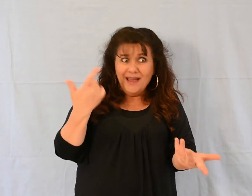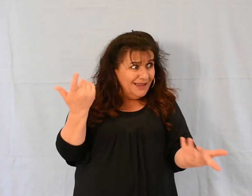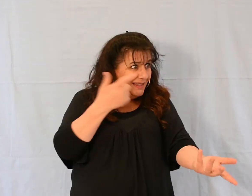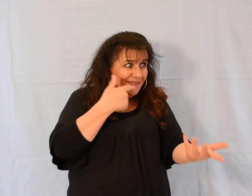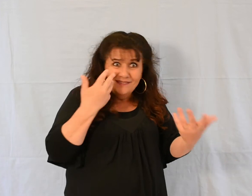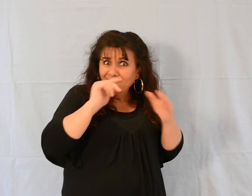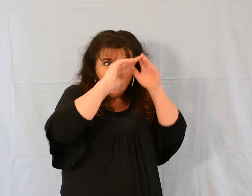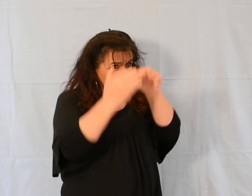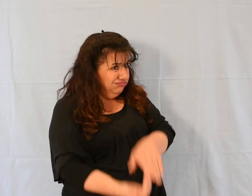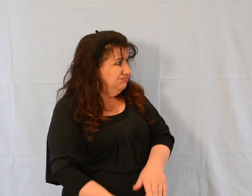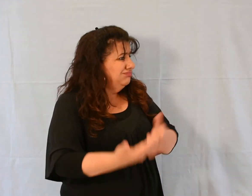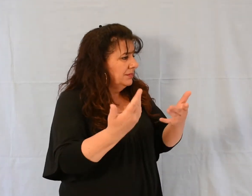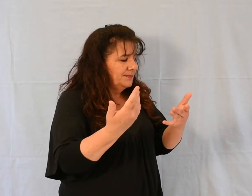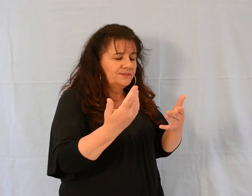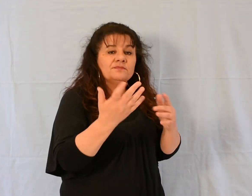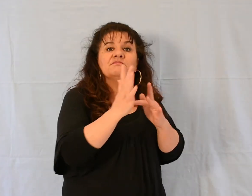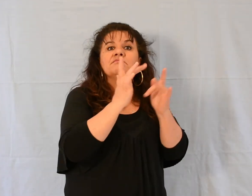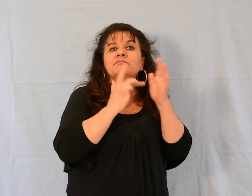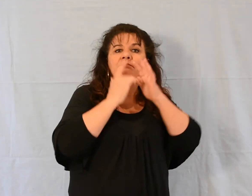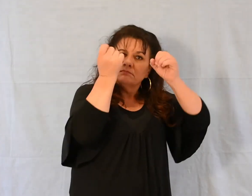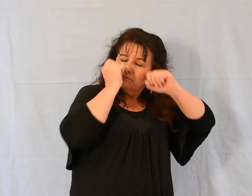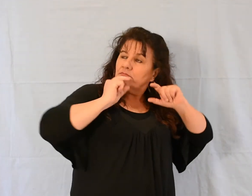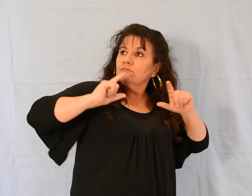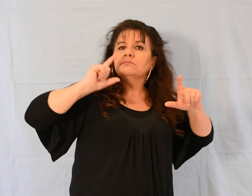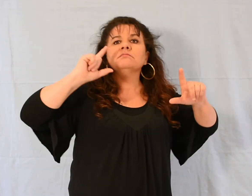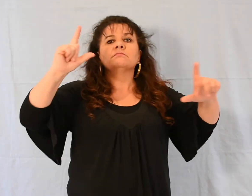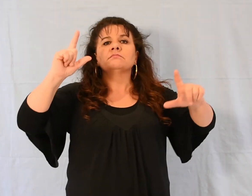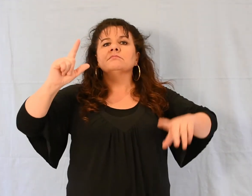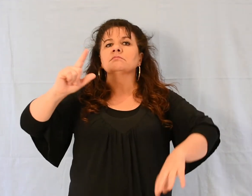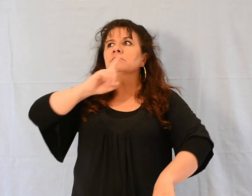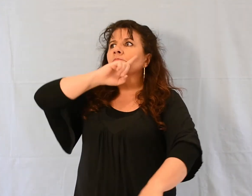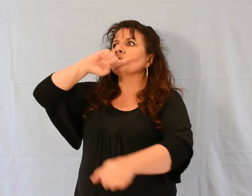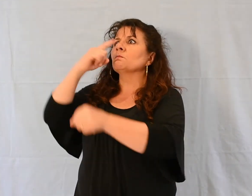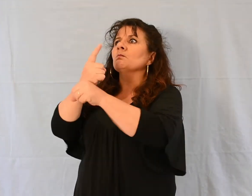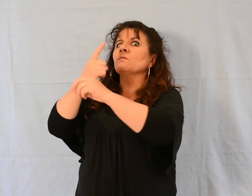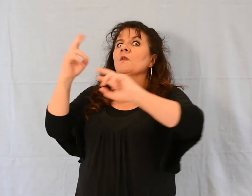Réveillé, il menaça le vent et dit à la mère, Silence, tais-toi.